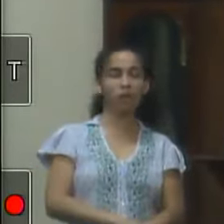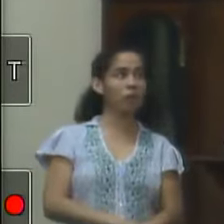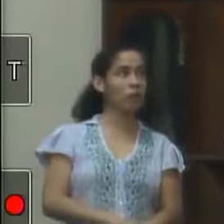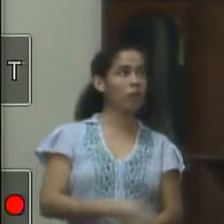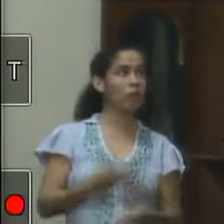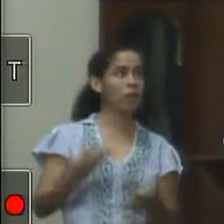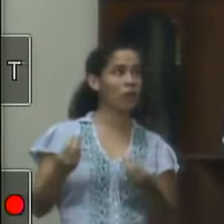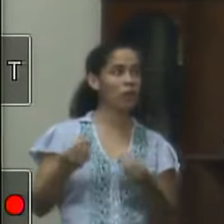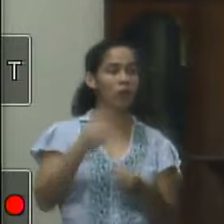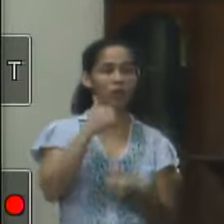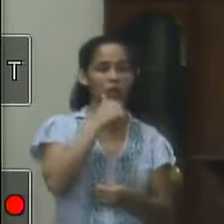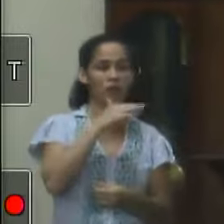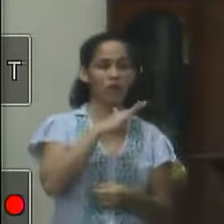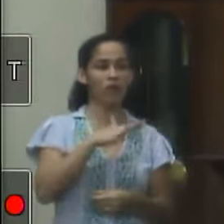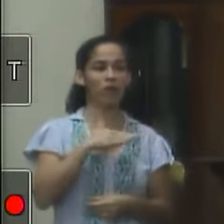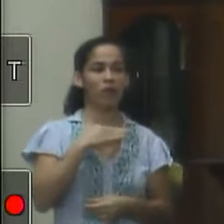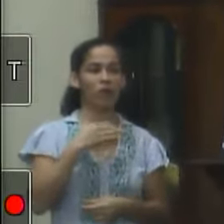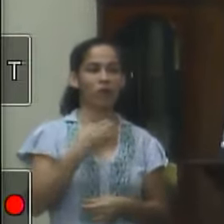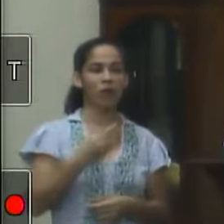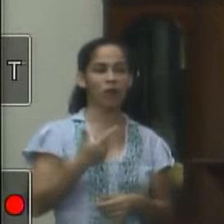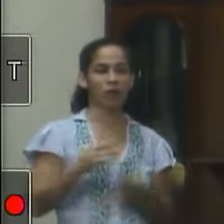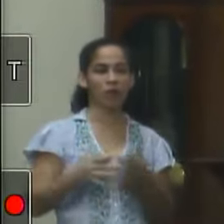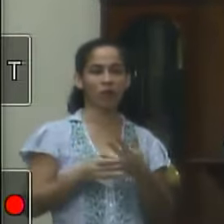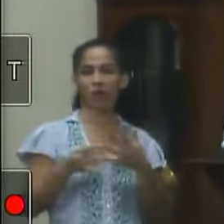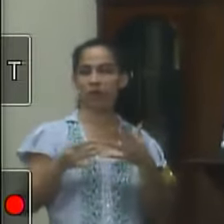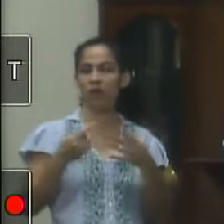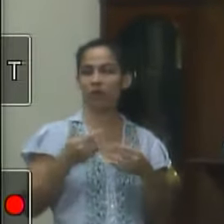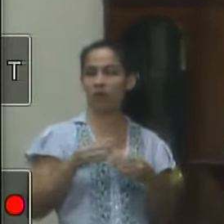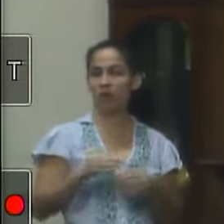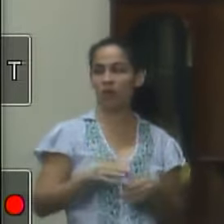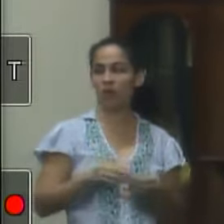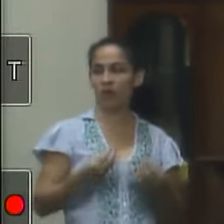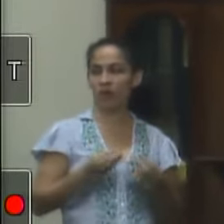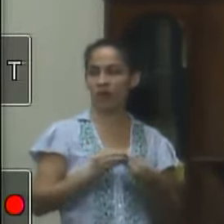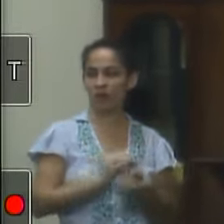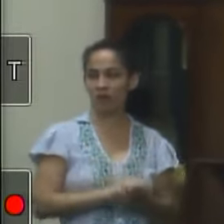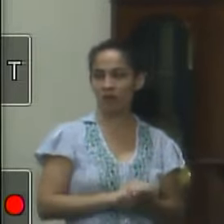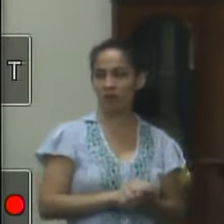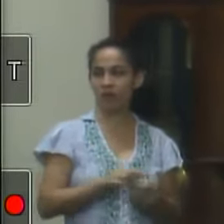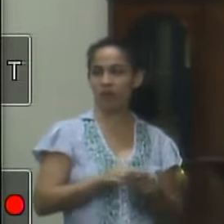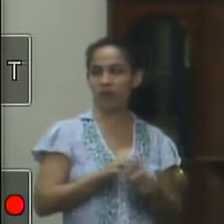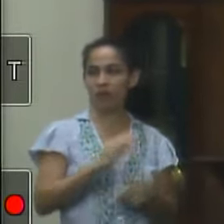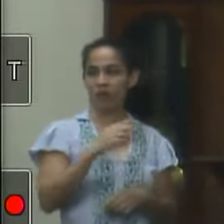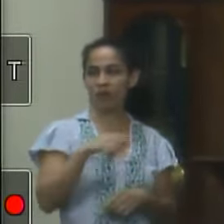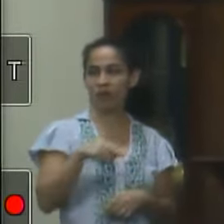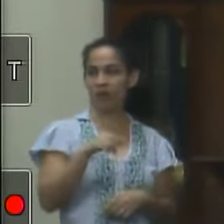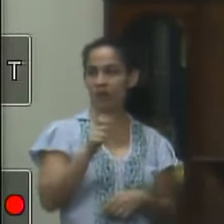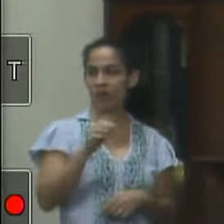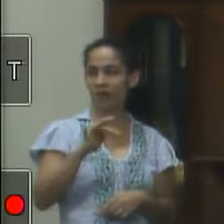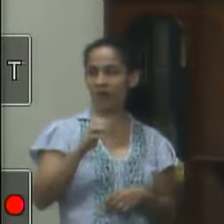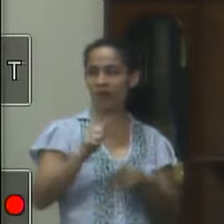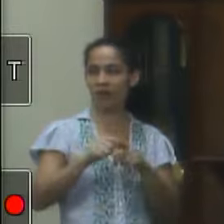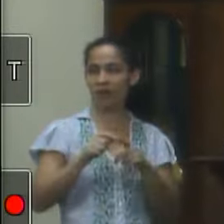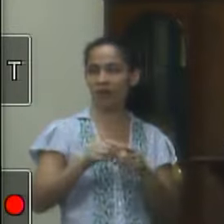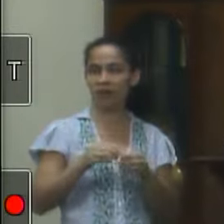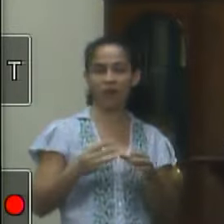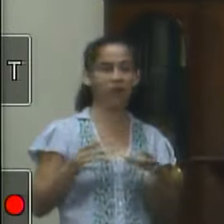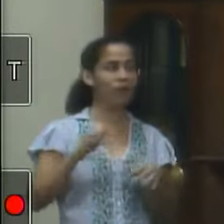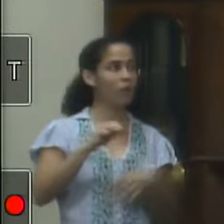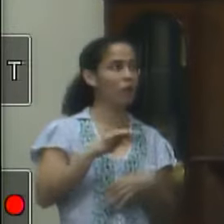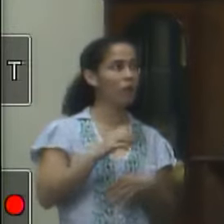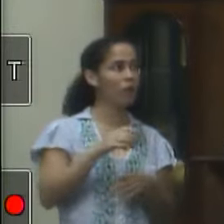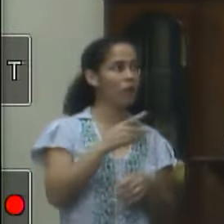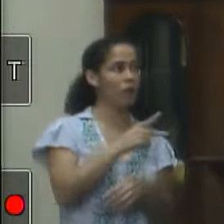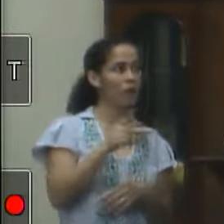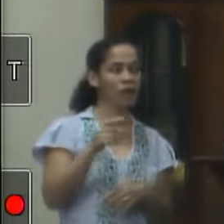mulheres viúvas hoje no município então peço esse pedido que acate as nossas emendas no PPA para que a gente possa de uma maneira ou de